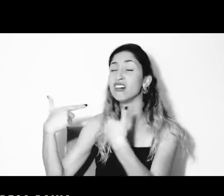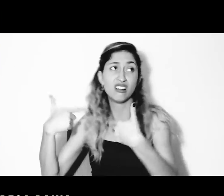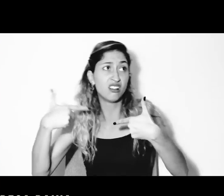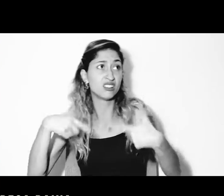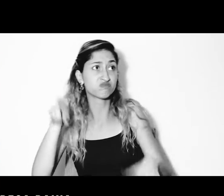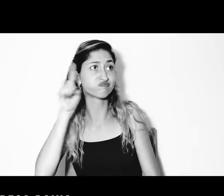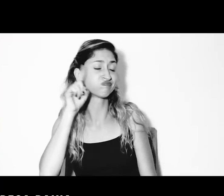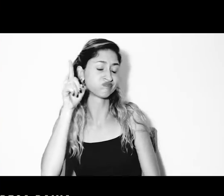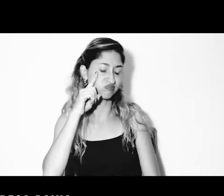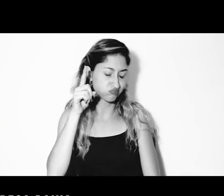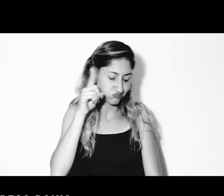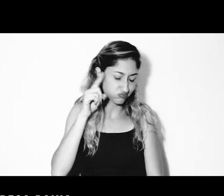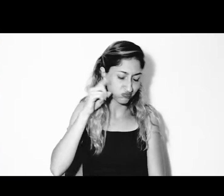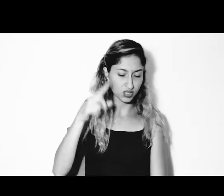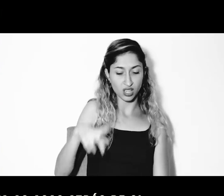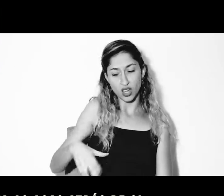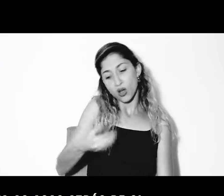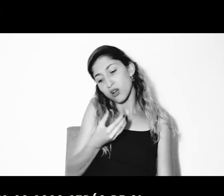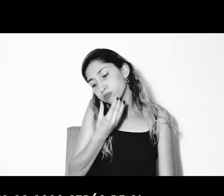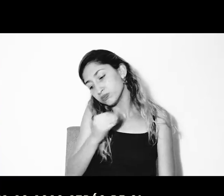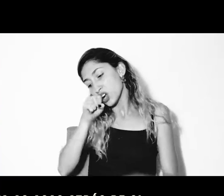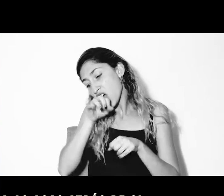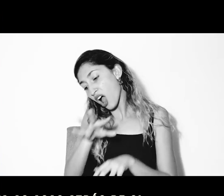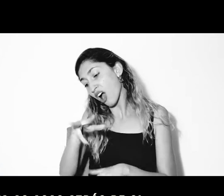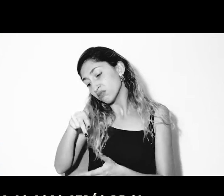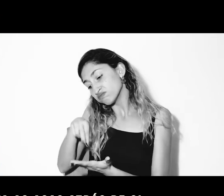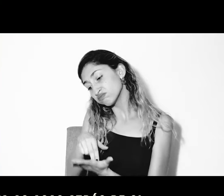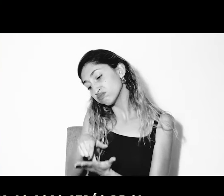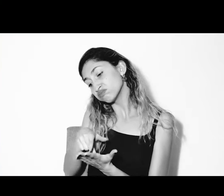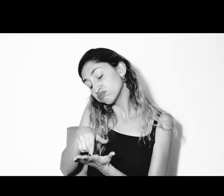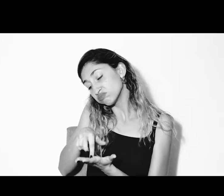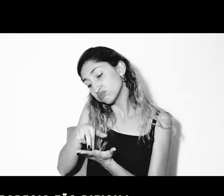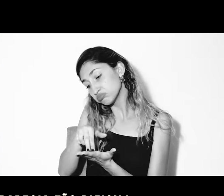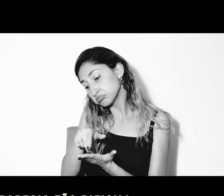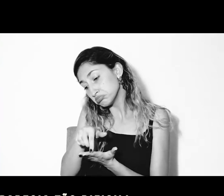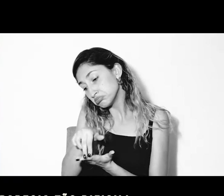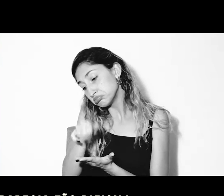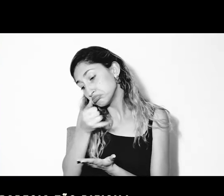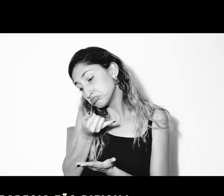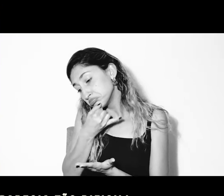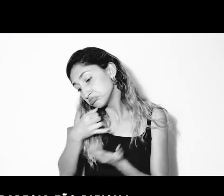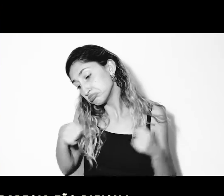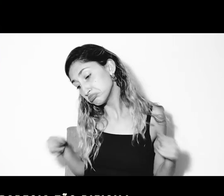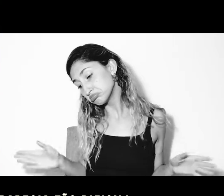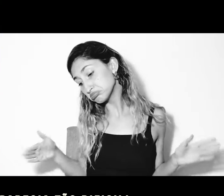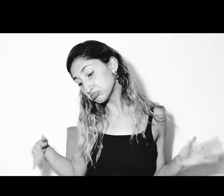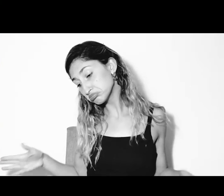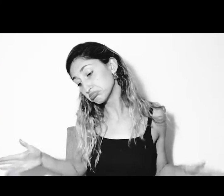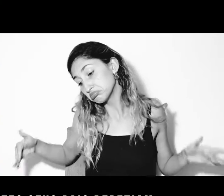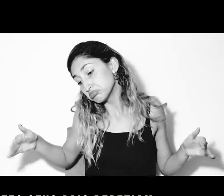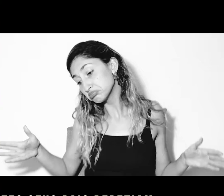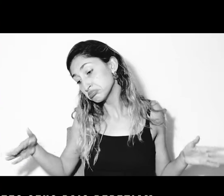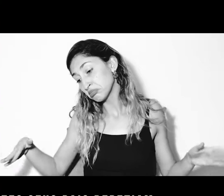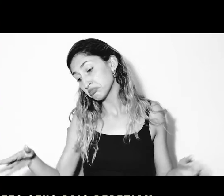baixa, ele arrastava as asas atrás de si. A vida lhe parecia tão difícil. Quantas